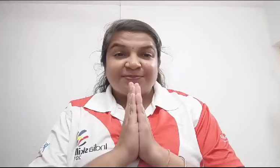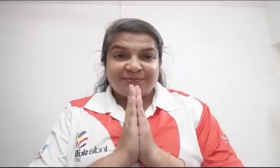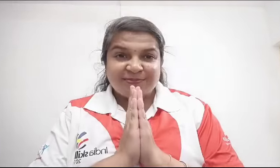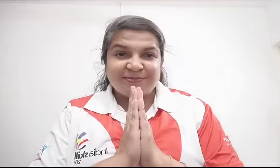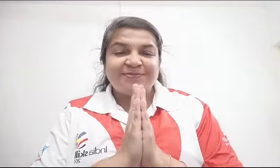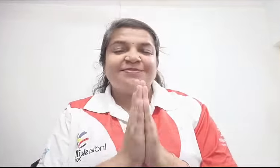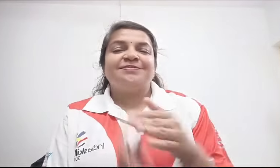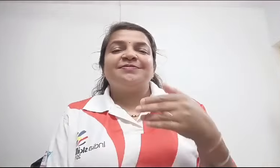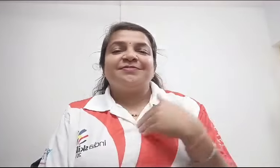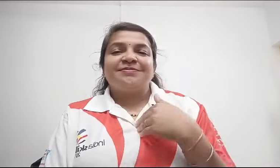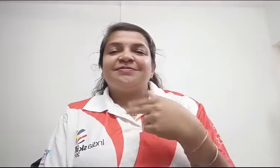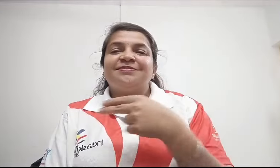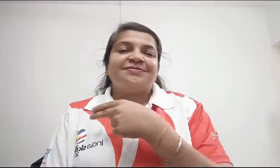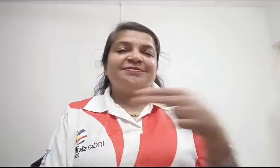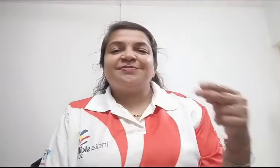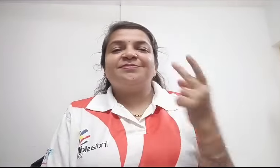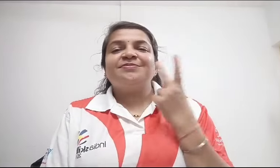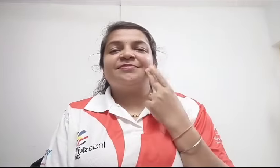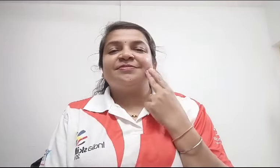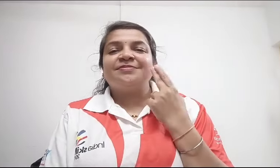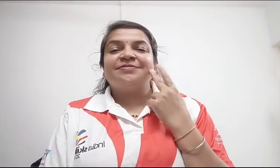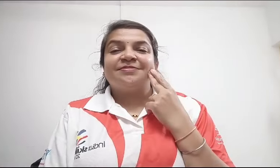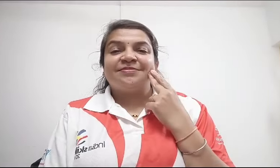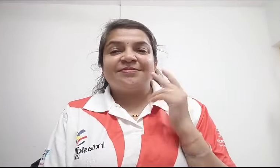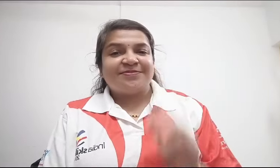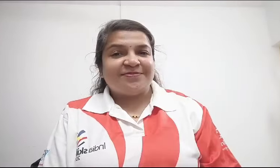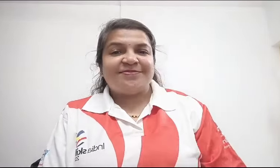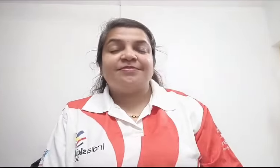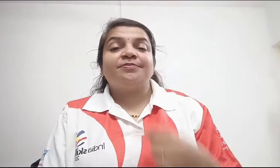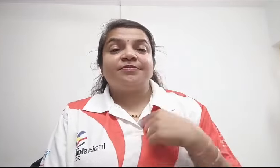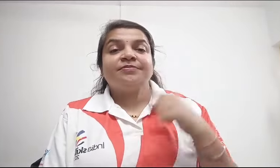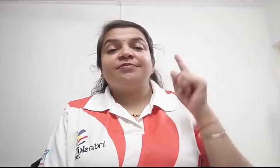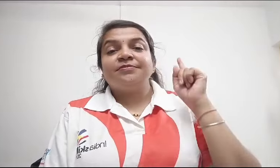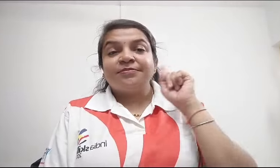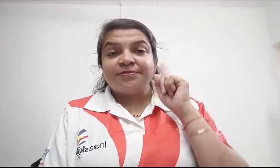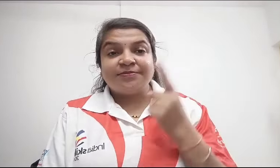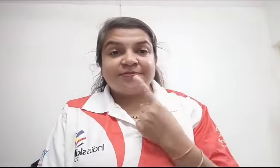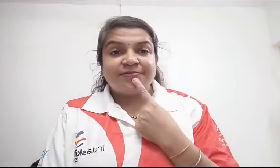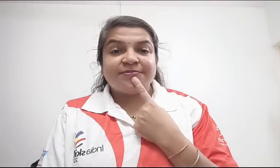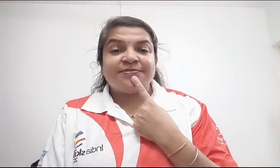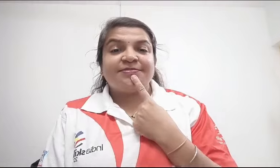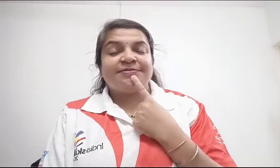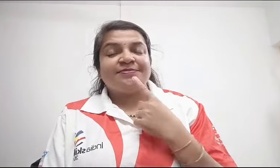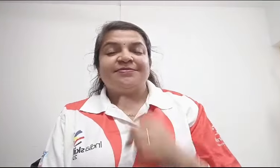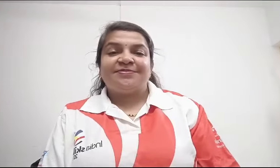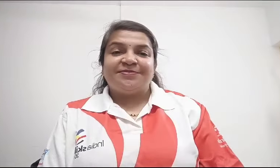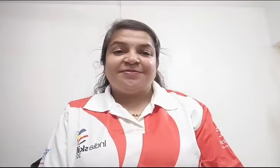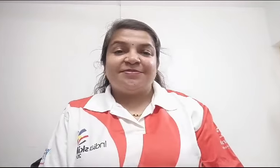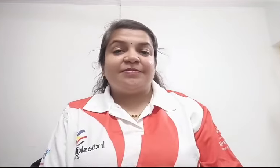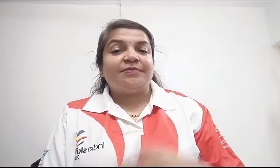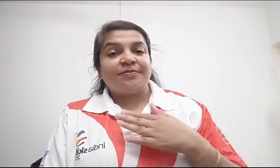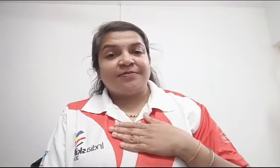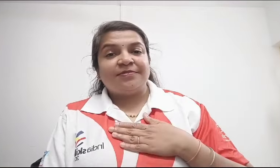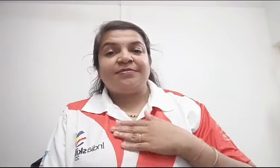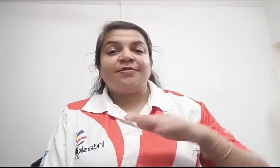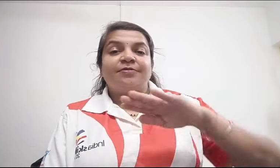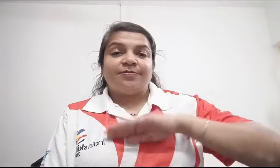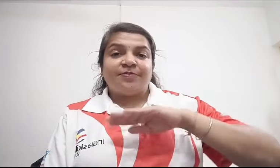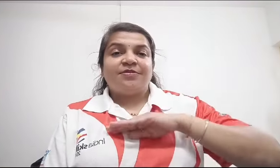नमस्कार, मैं प्रियांका दिपक दबडे हूँ, मैं डेफ एंडम हूँ, मैं